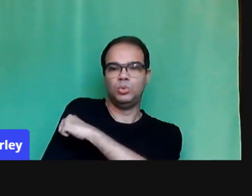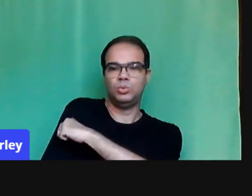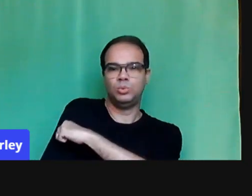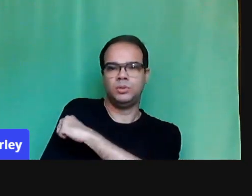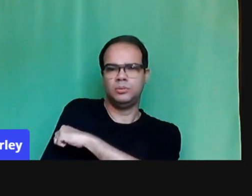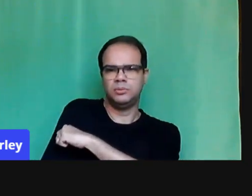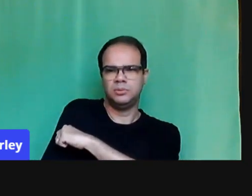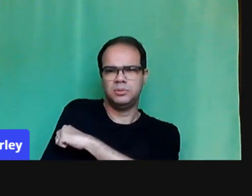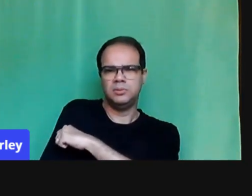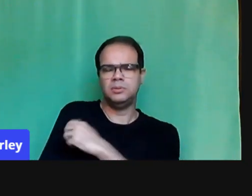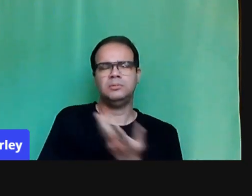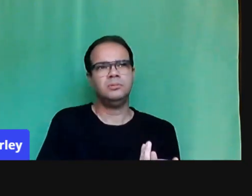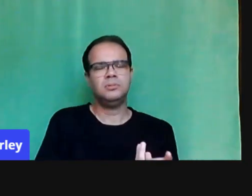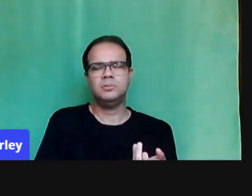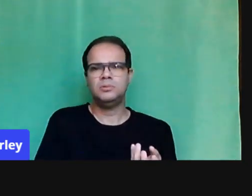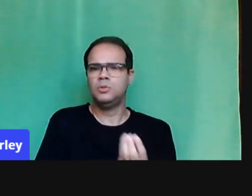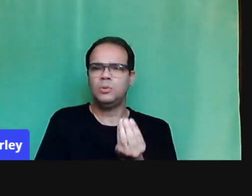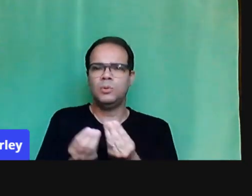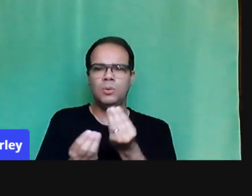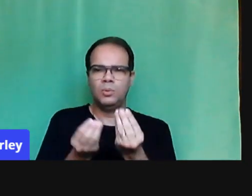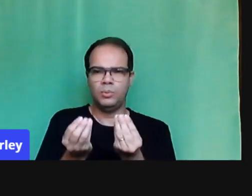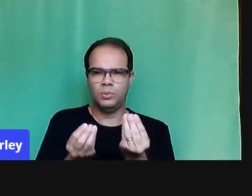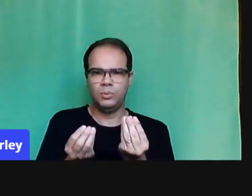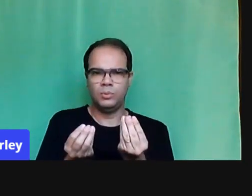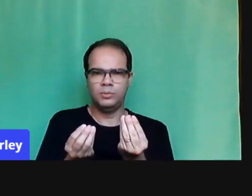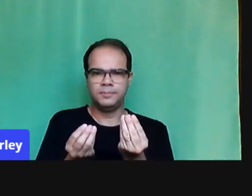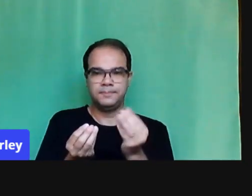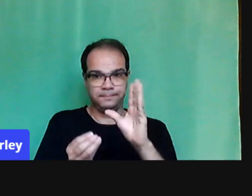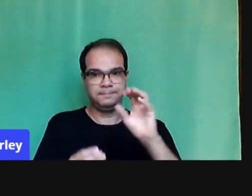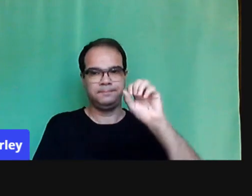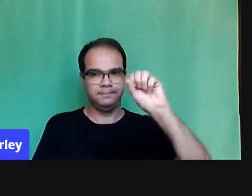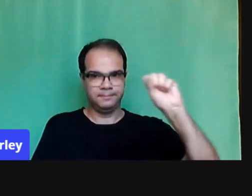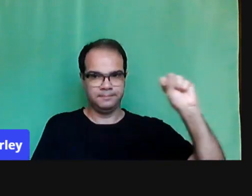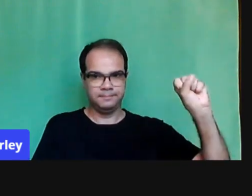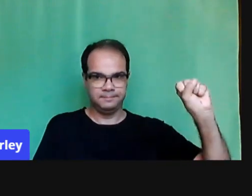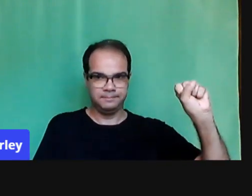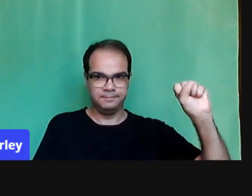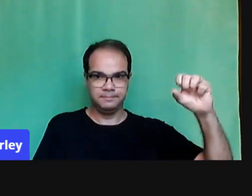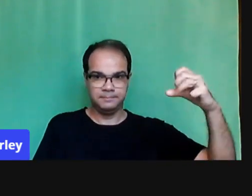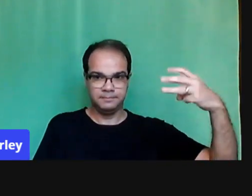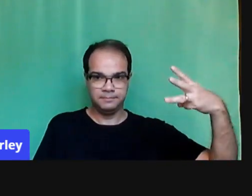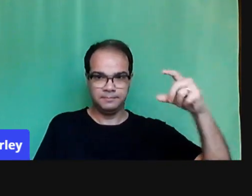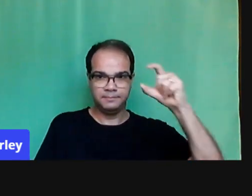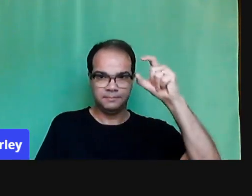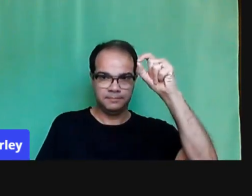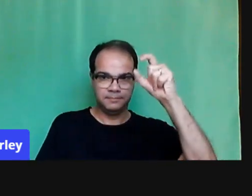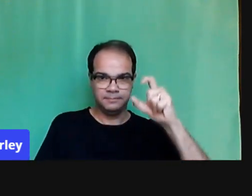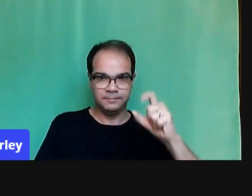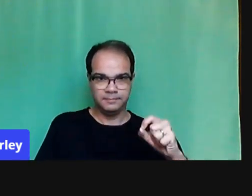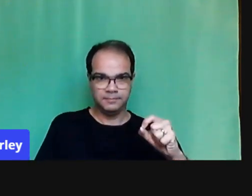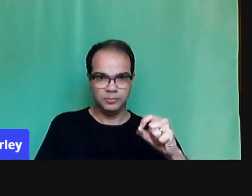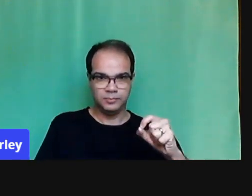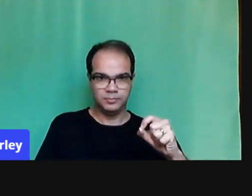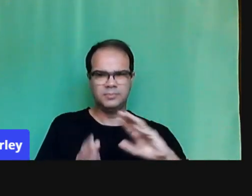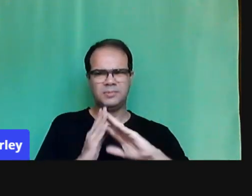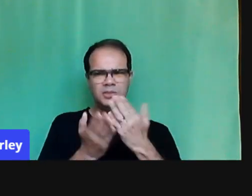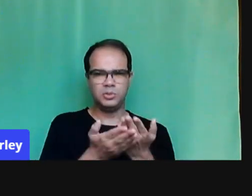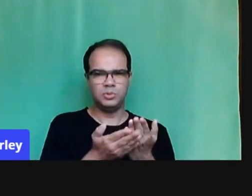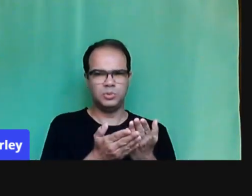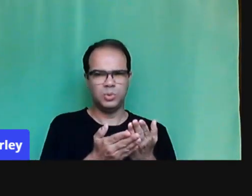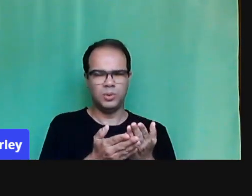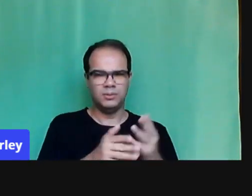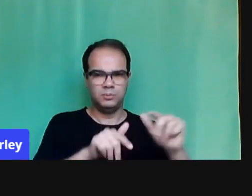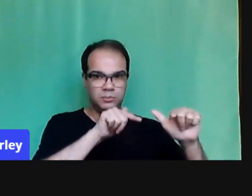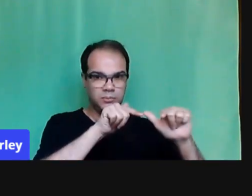professores. E os estudantes? 83% dos alunos das redes públicas do Brasil